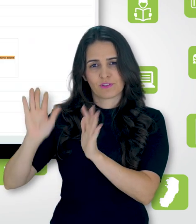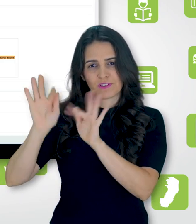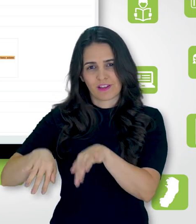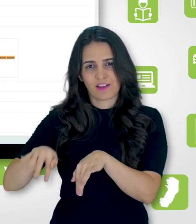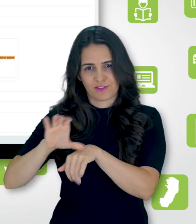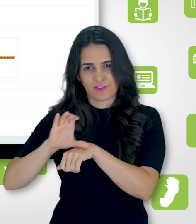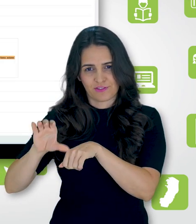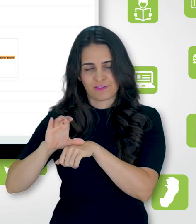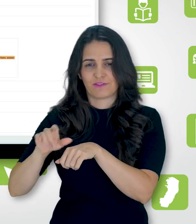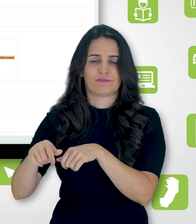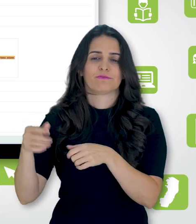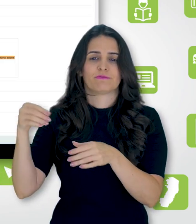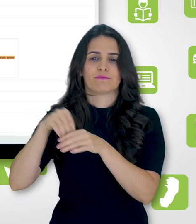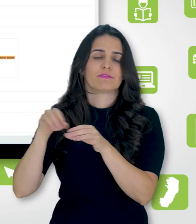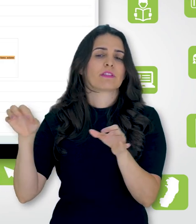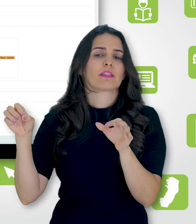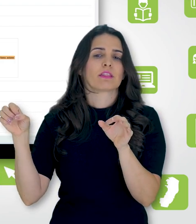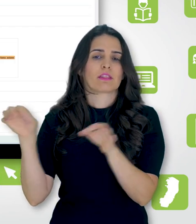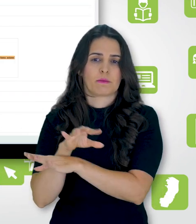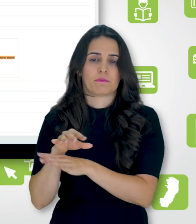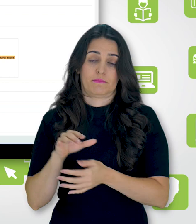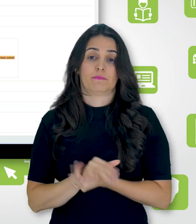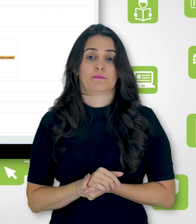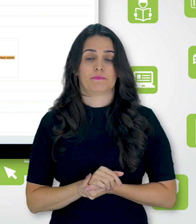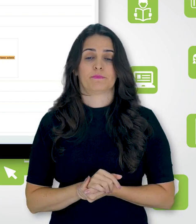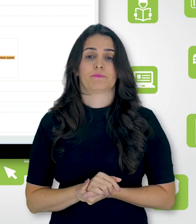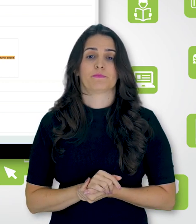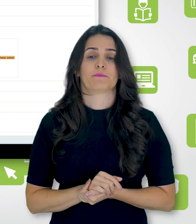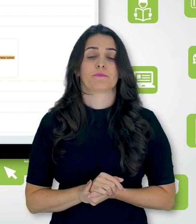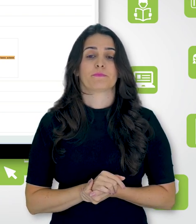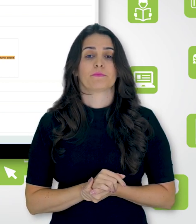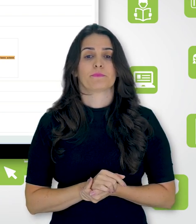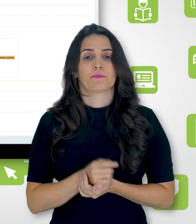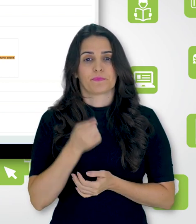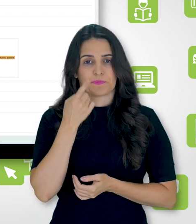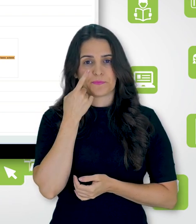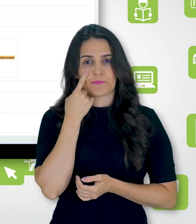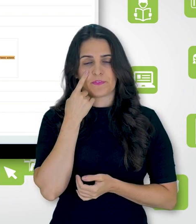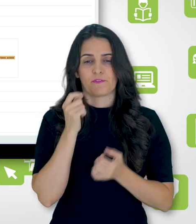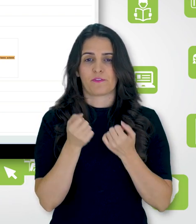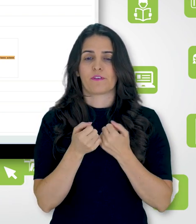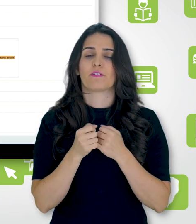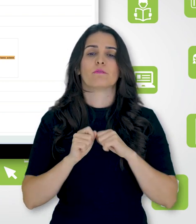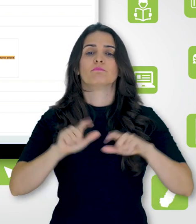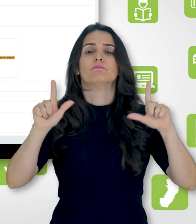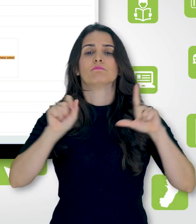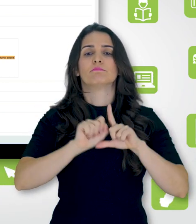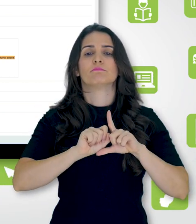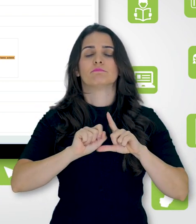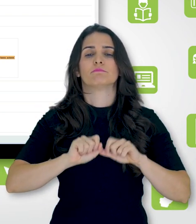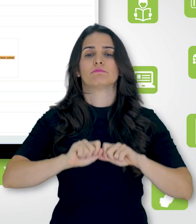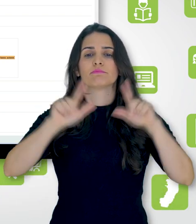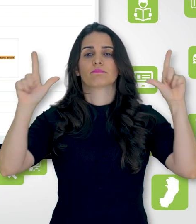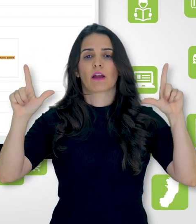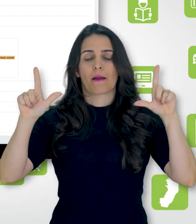conclusão da atividade. E aí vai abrir esta opção para mim. O estudante deve,